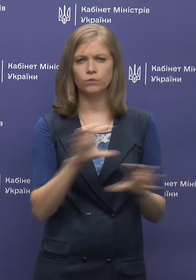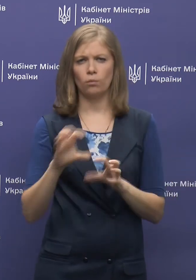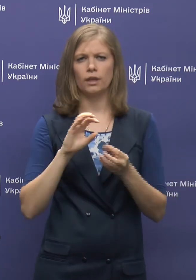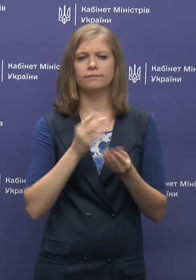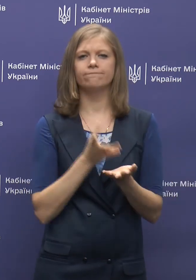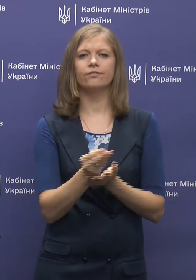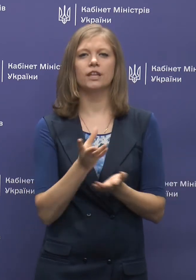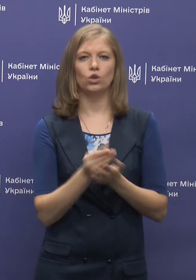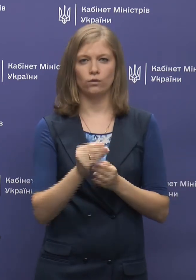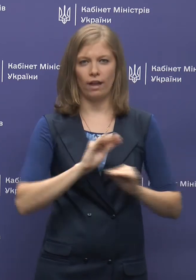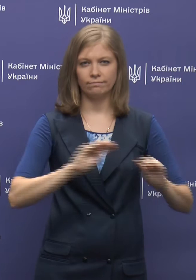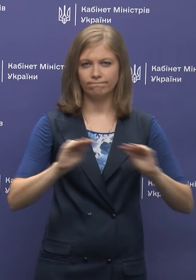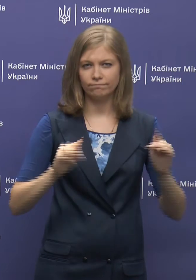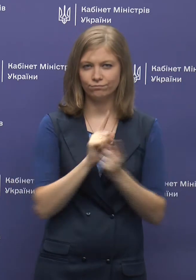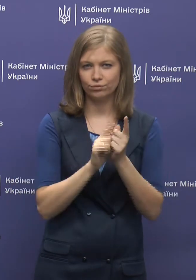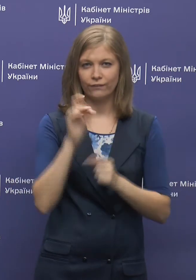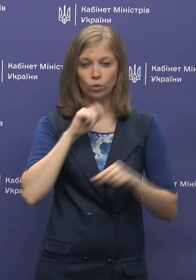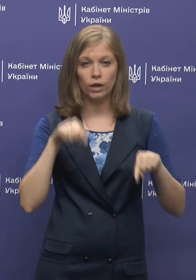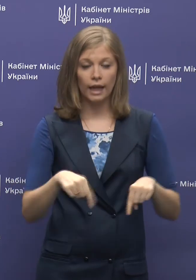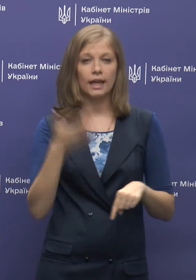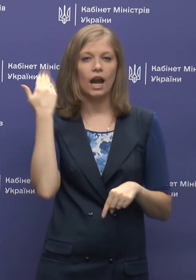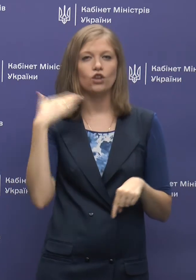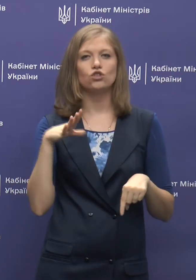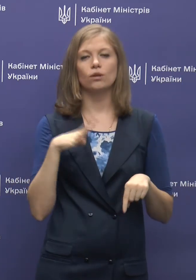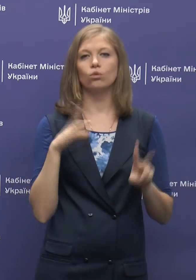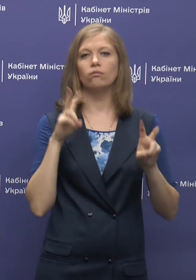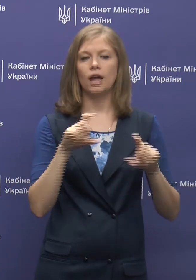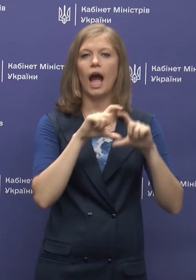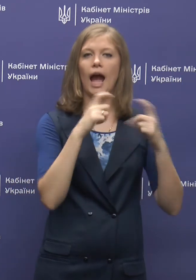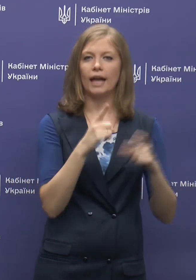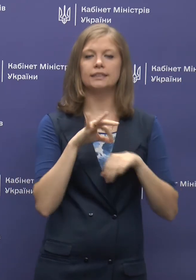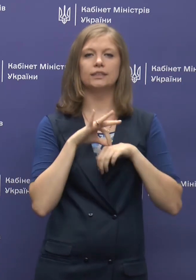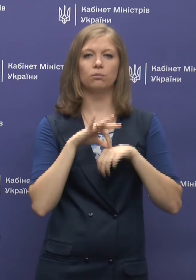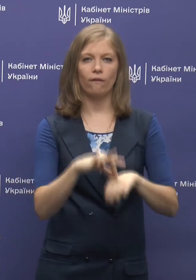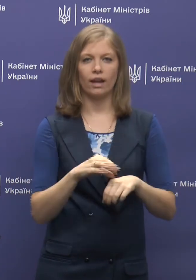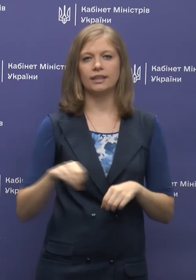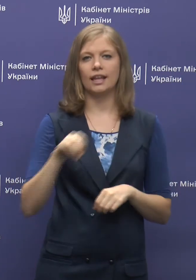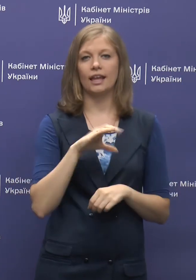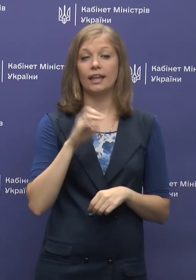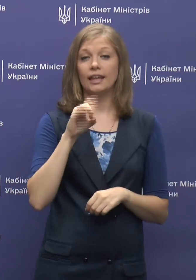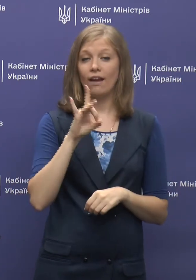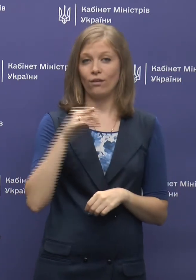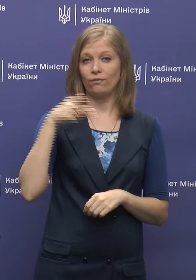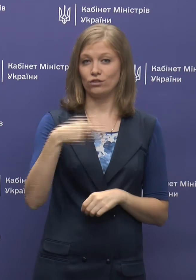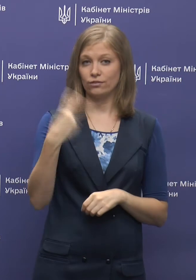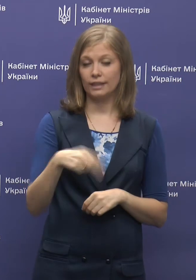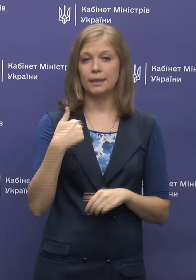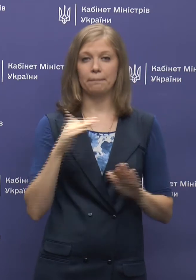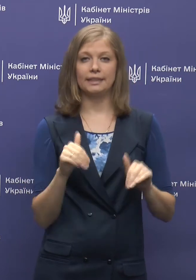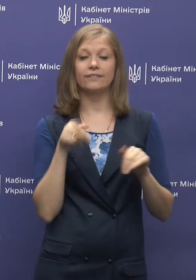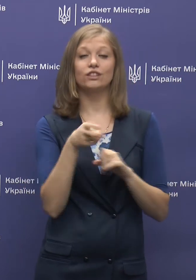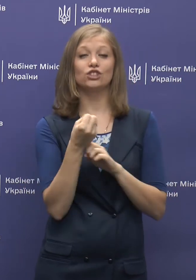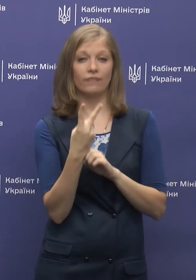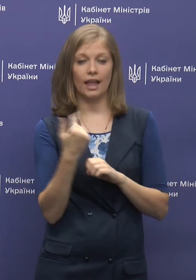фінансуванням інфраструктурних проєктів України, яка колись називалася агенція з проведення Євро-2012. Ми запропонували